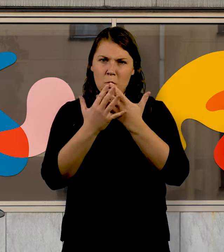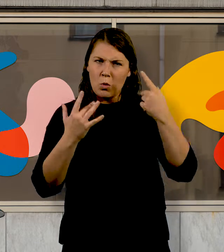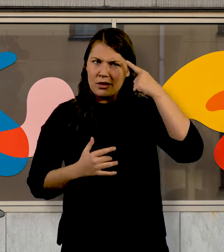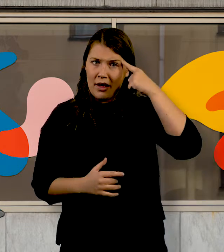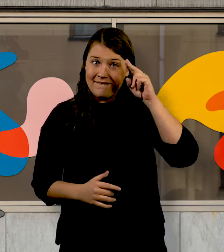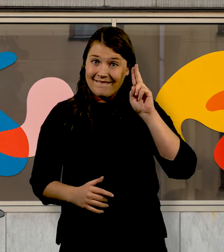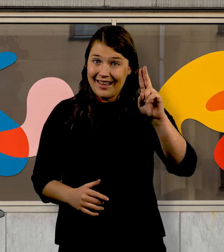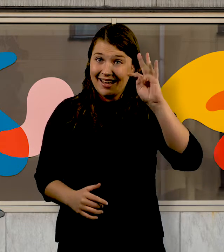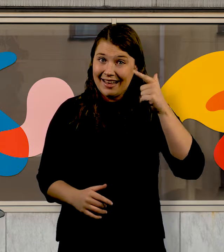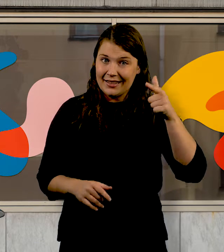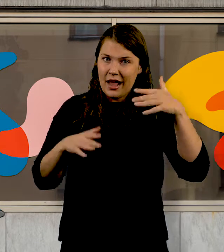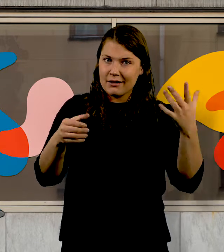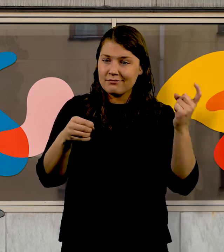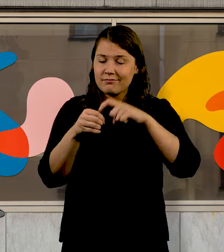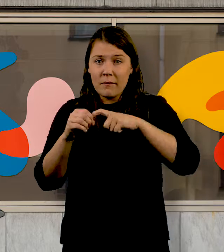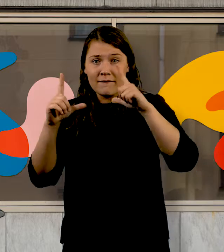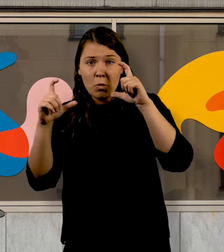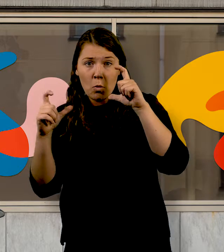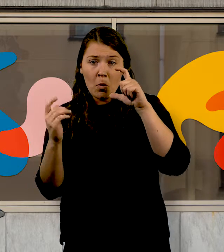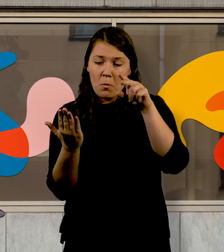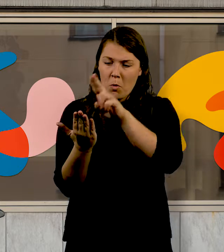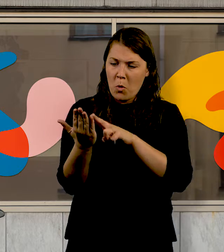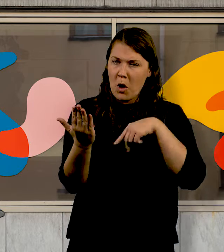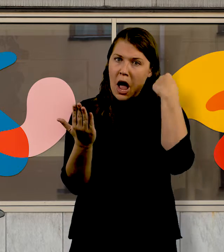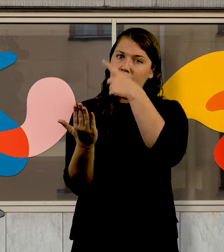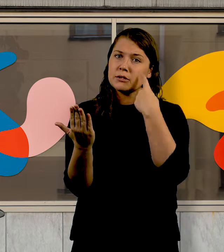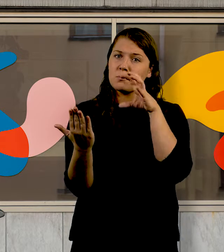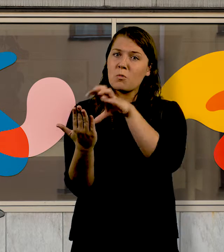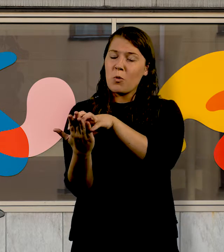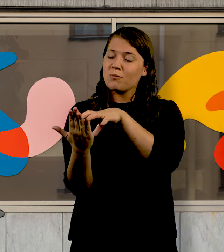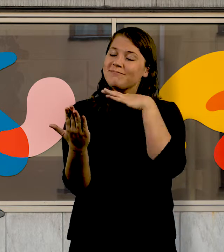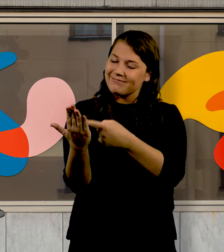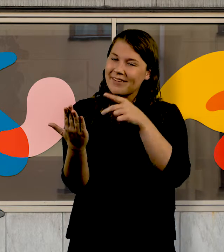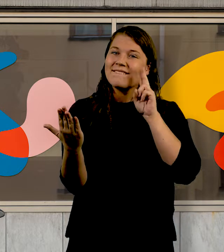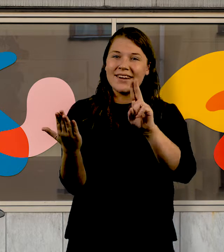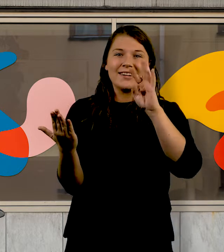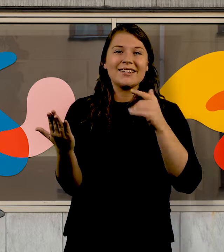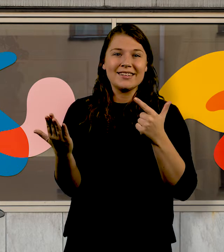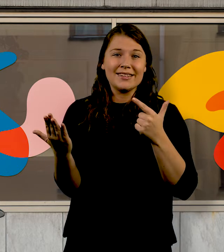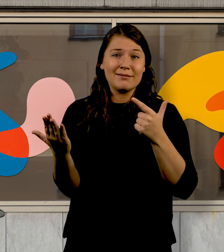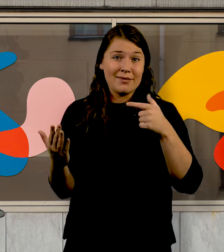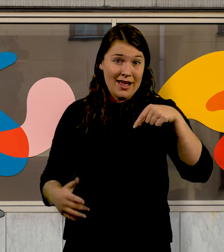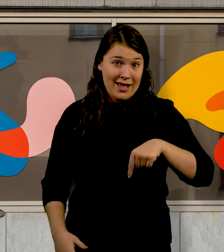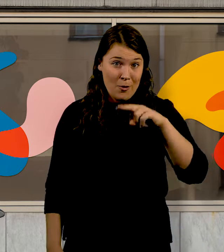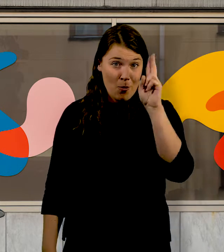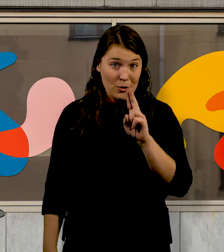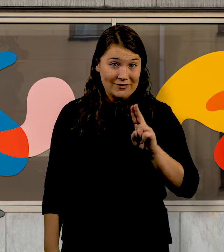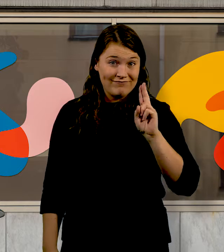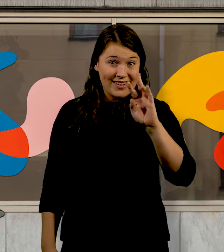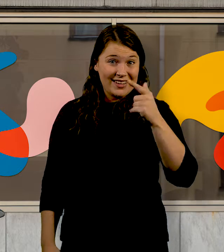porträtterat ansikte. Det handlar istället om bilder på en mer grundläggande nivå, förmedlade med ett bildspråk som ligger nära